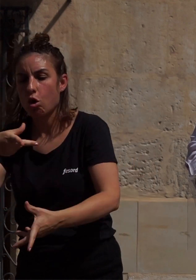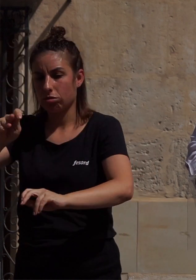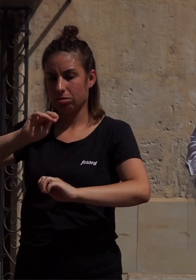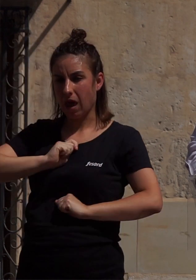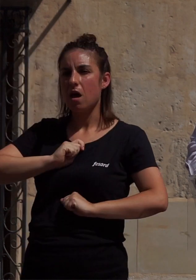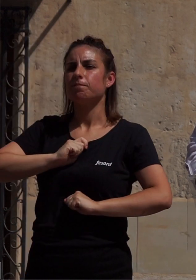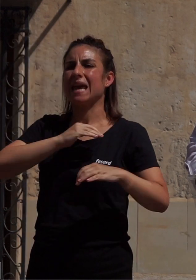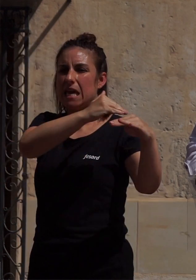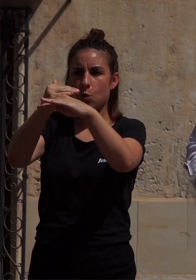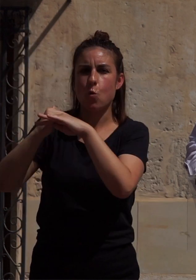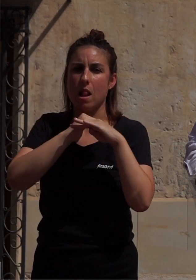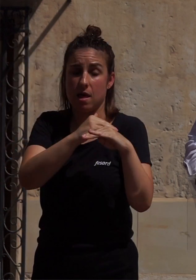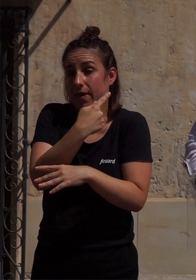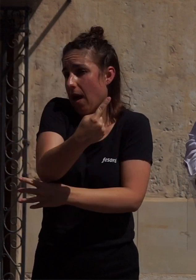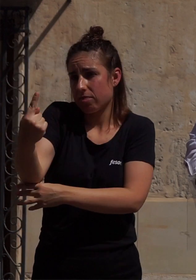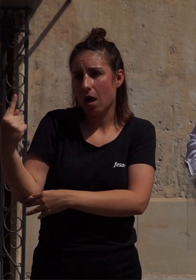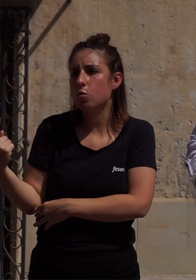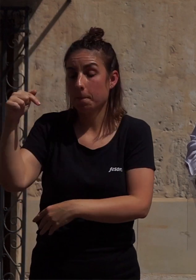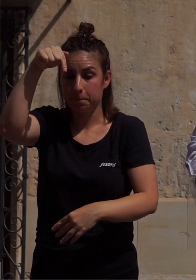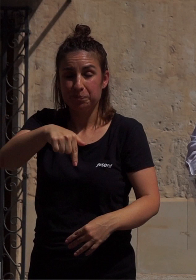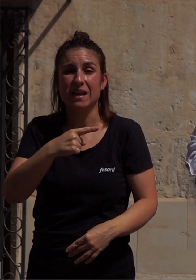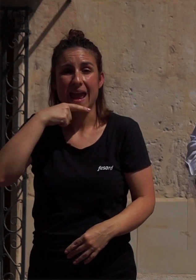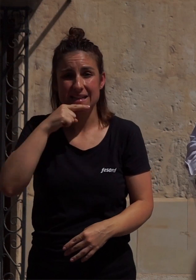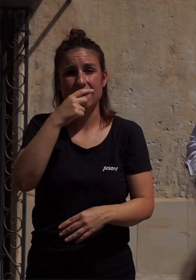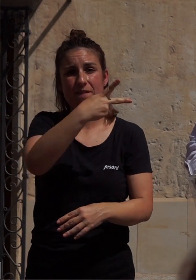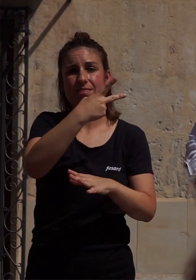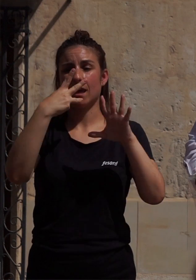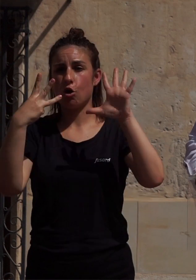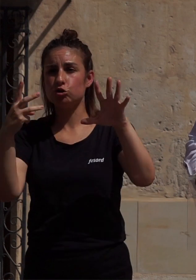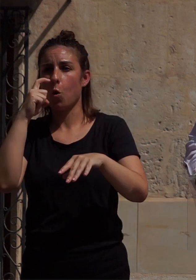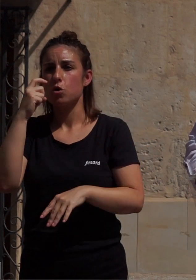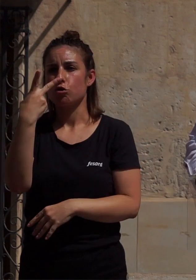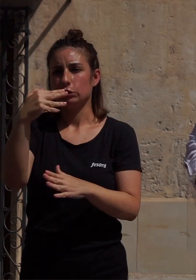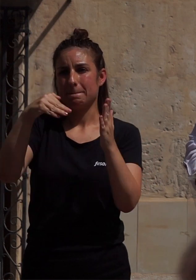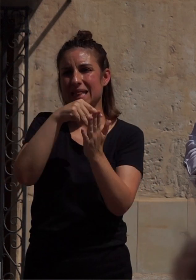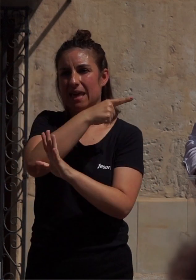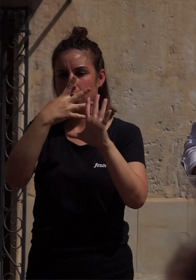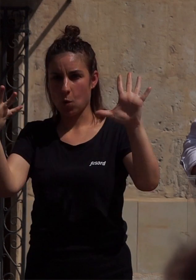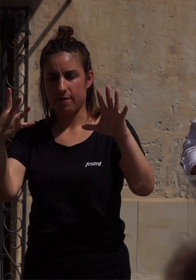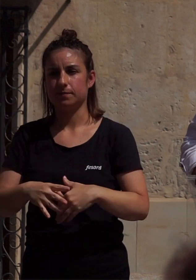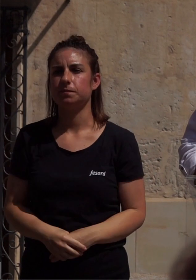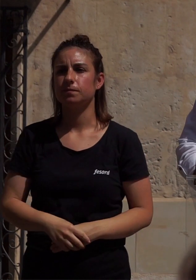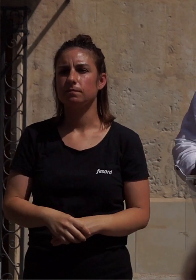afectiva de las personas. En Elche, 28 de junio del 2019.